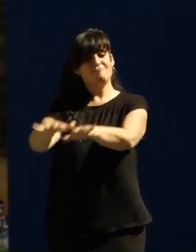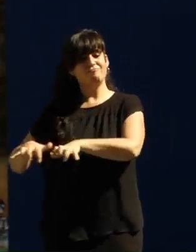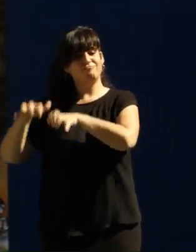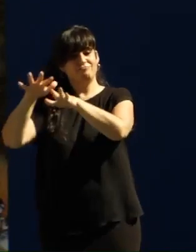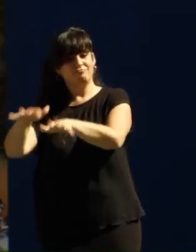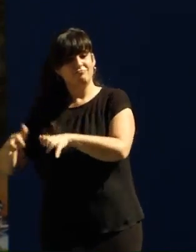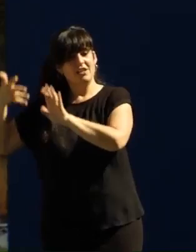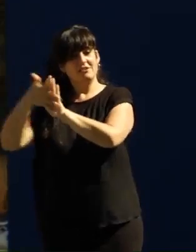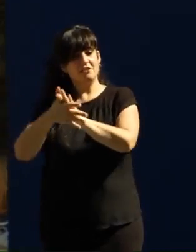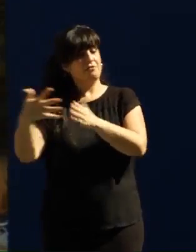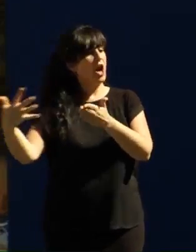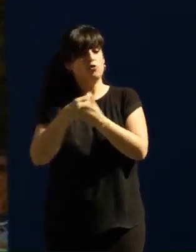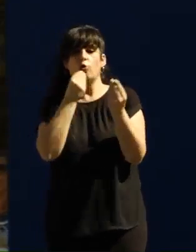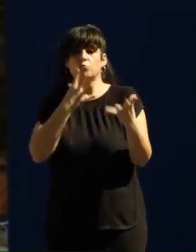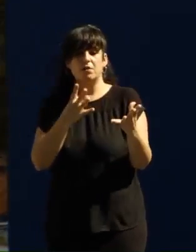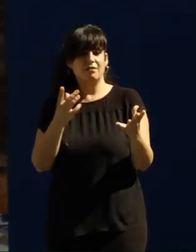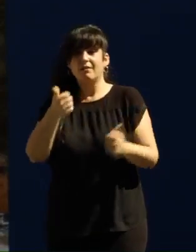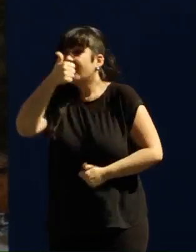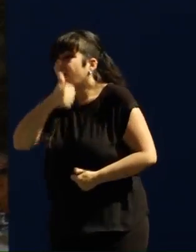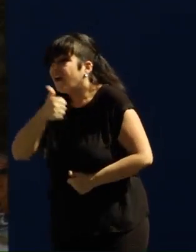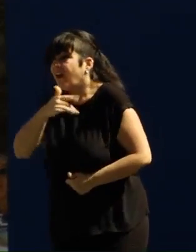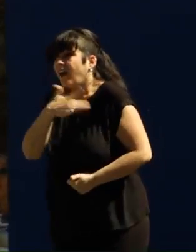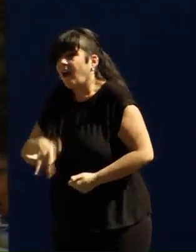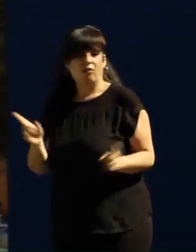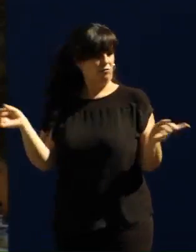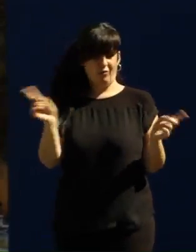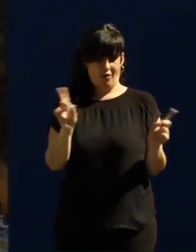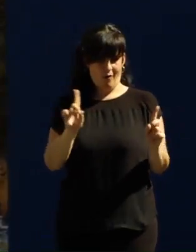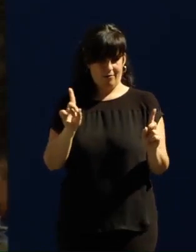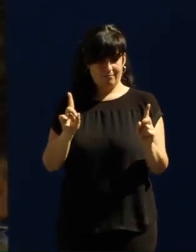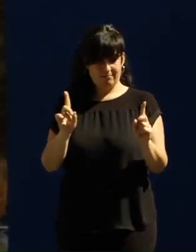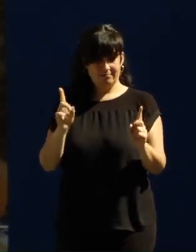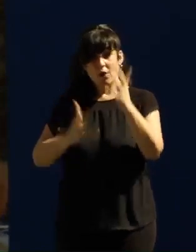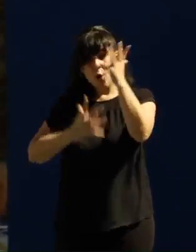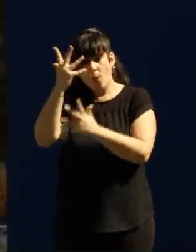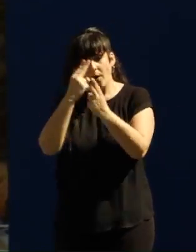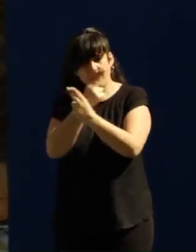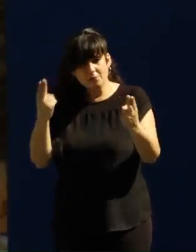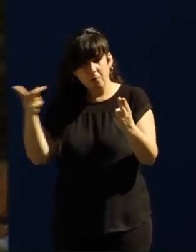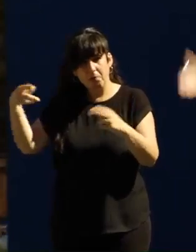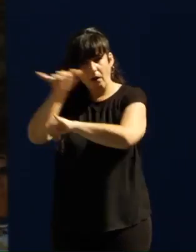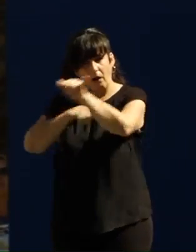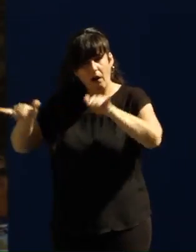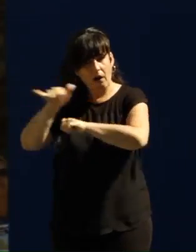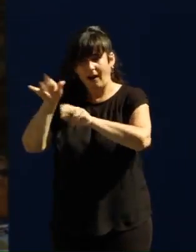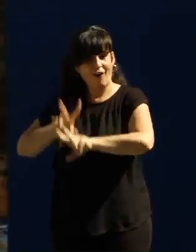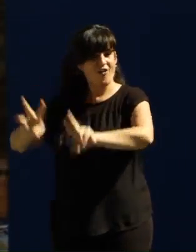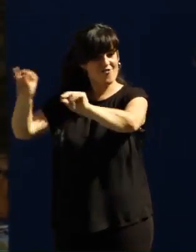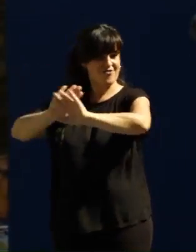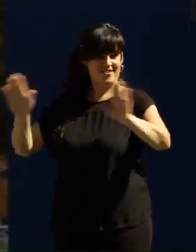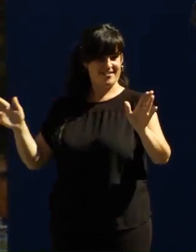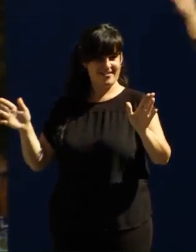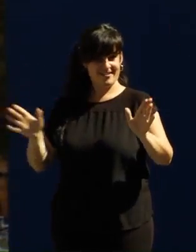No hay por qué resignarse al descontrol de las cuentas públicas. No hay por qué resignarse al descontrol de las instituciones públicas